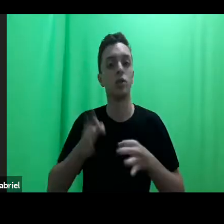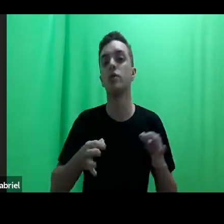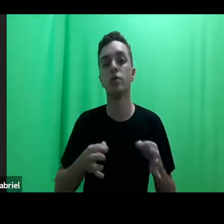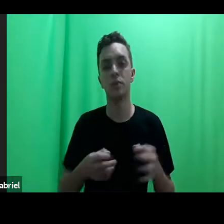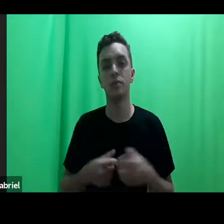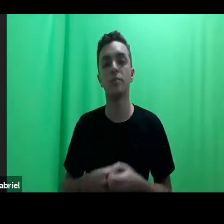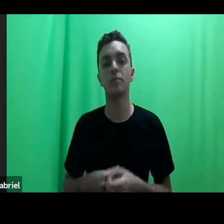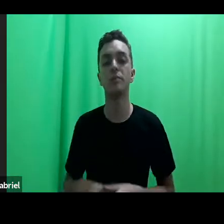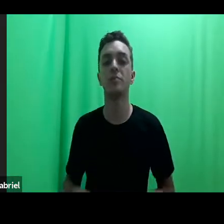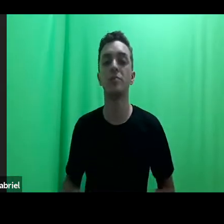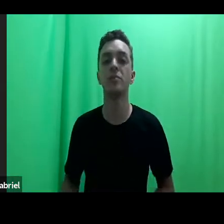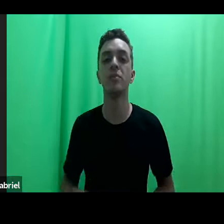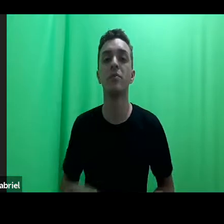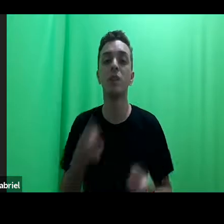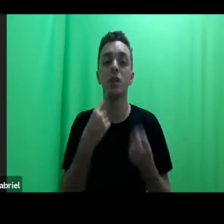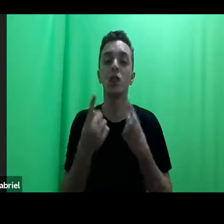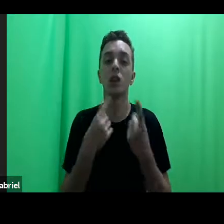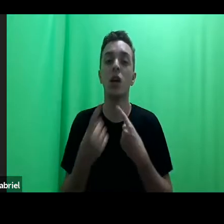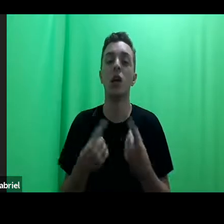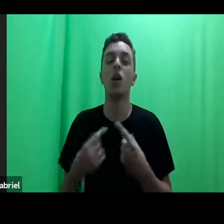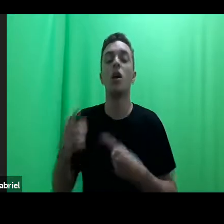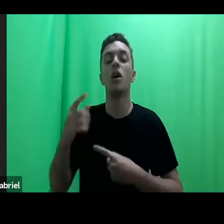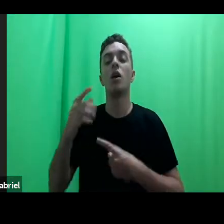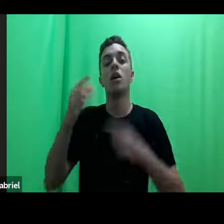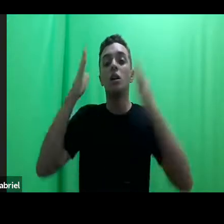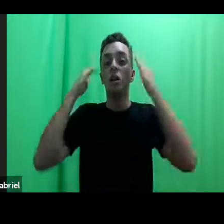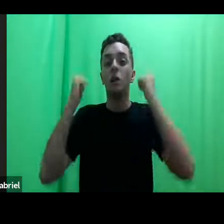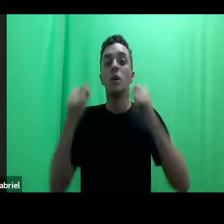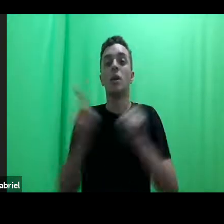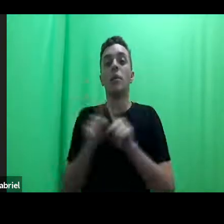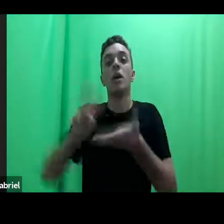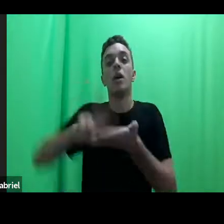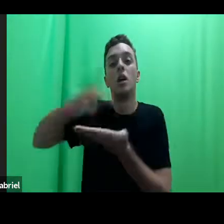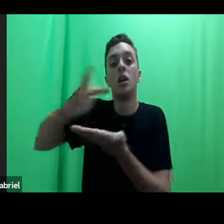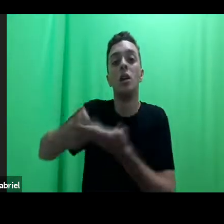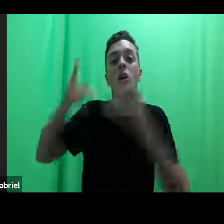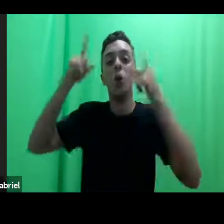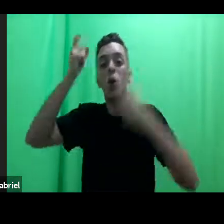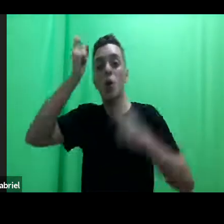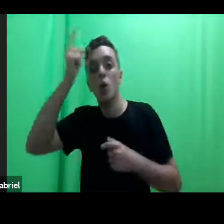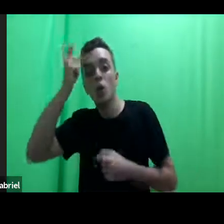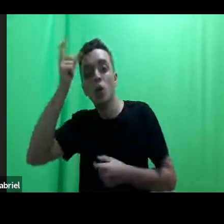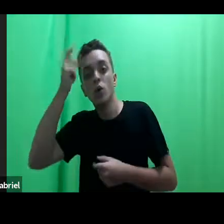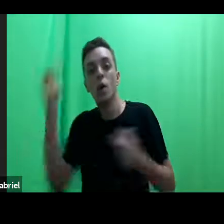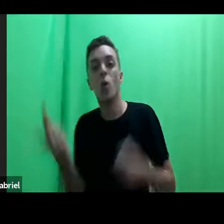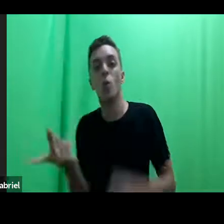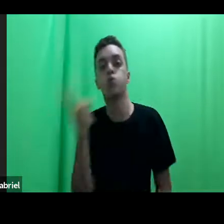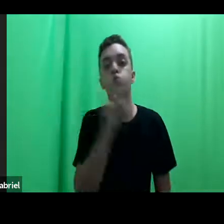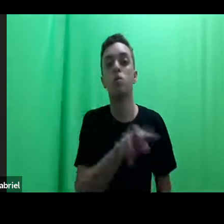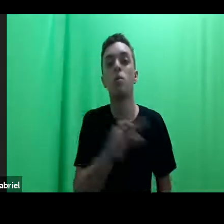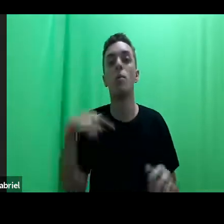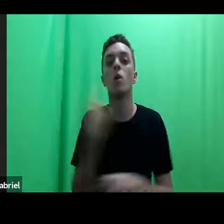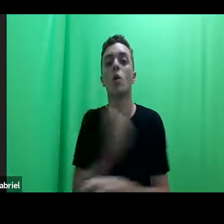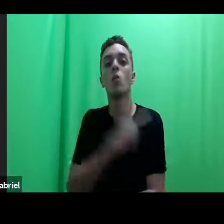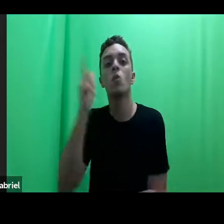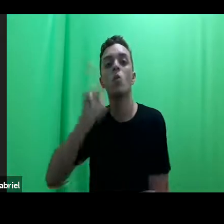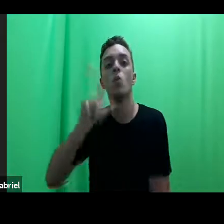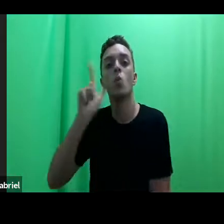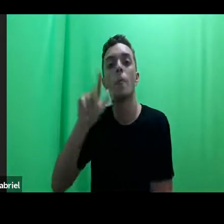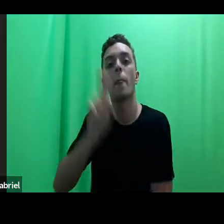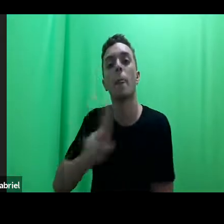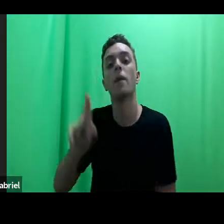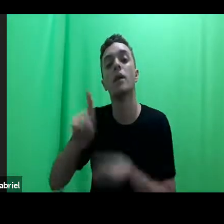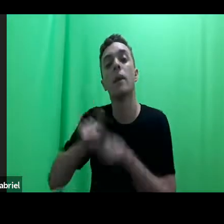O diálogo de saberes e a tradução intercultural para aprender e dialogar com a educação popular, por exemplo, os cursos de